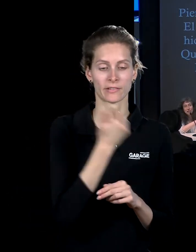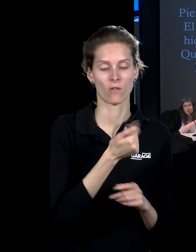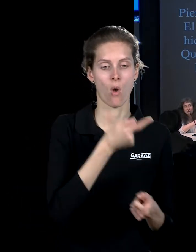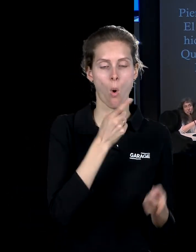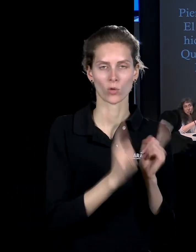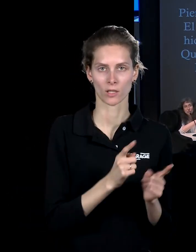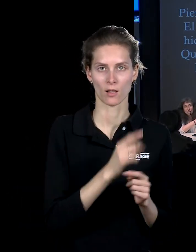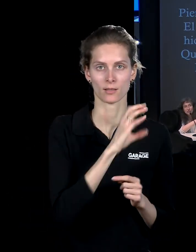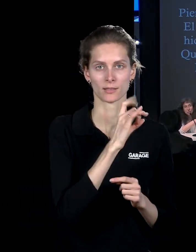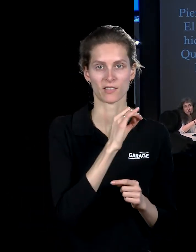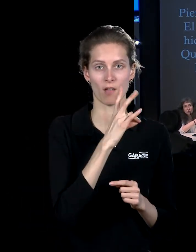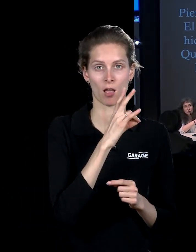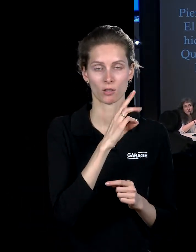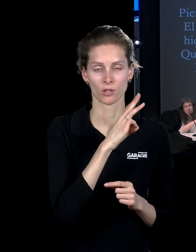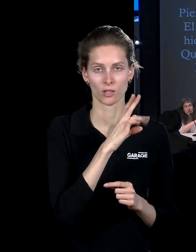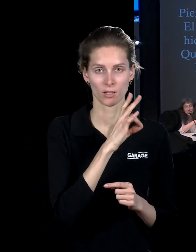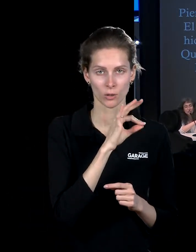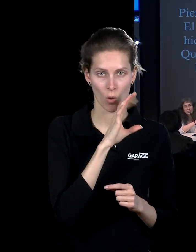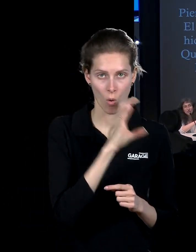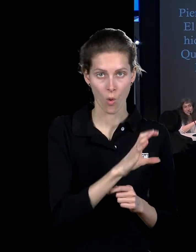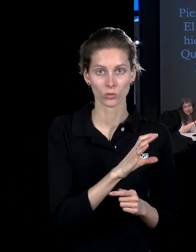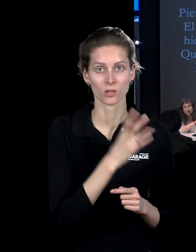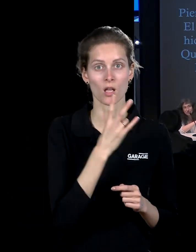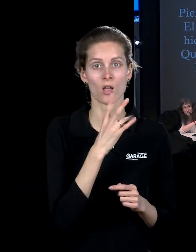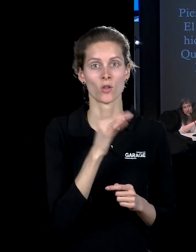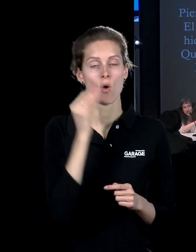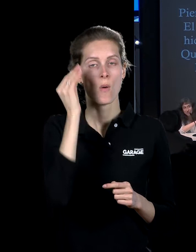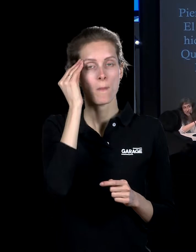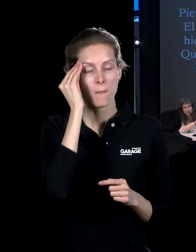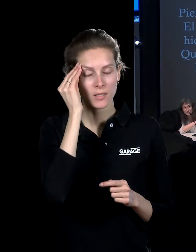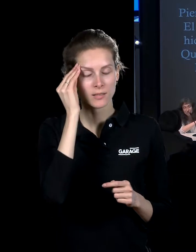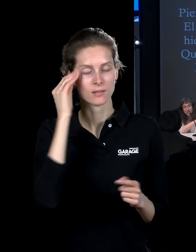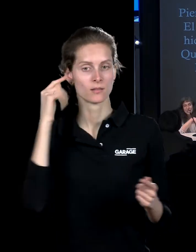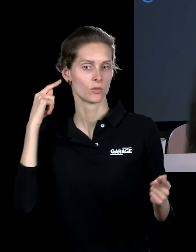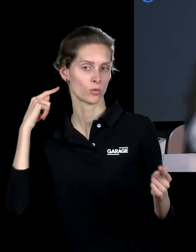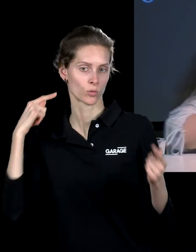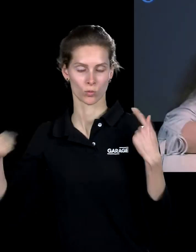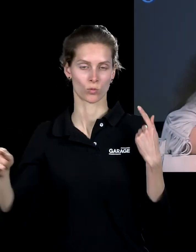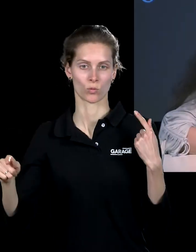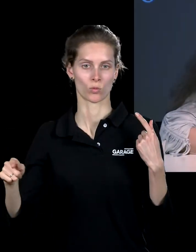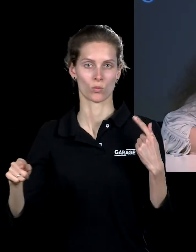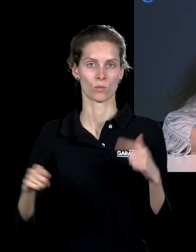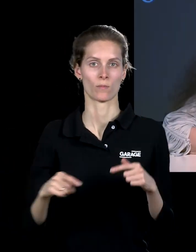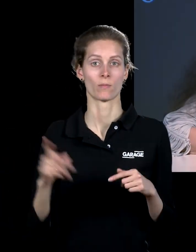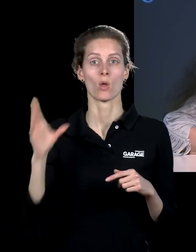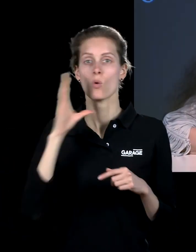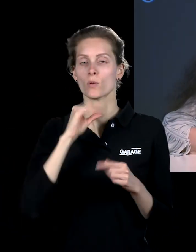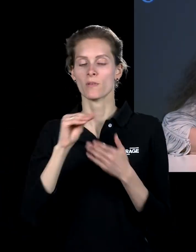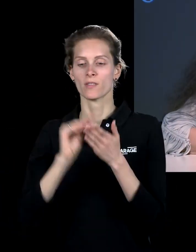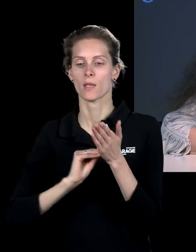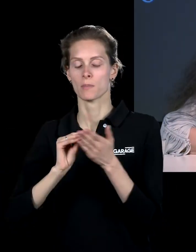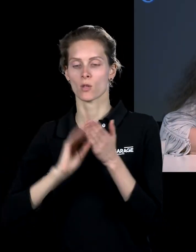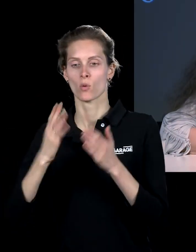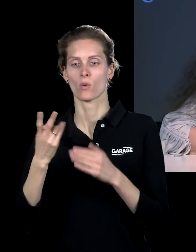Но значения у них будут те, которые могут быть сейчас в XIX веке, в конце XIX века. И он успевает написать только две